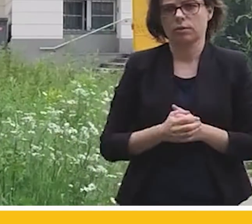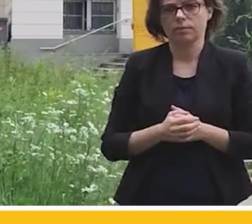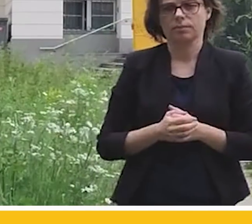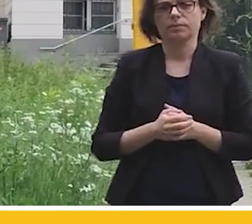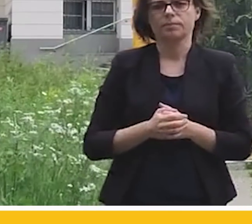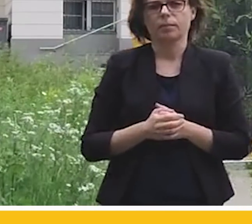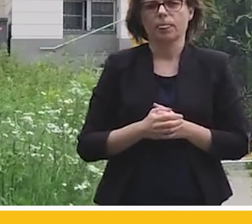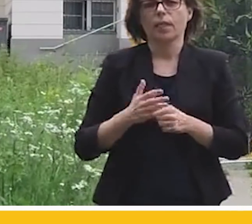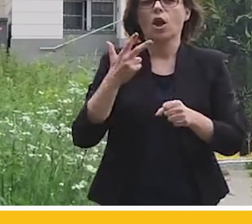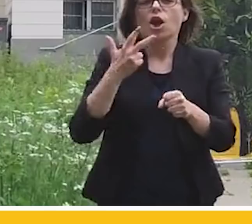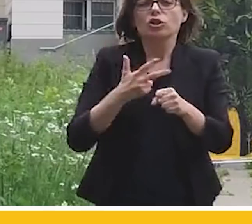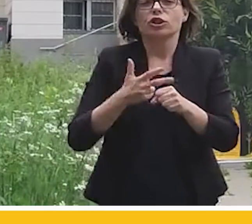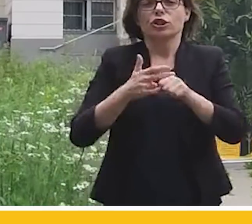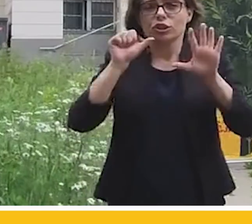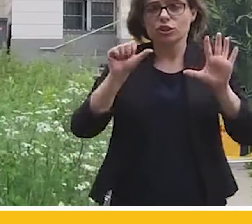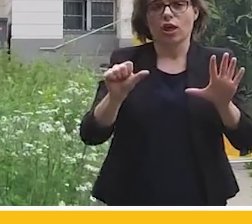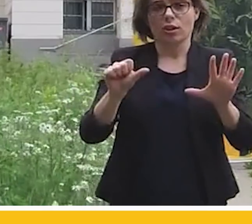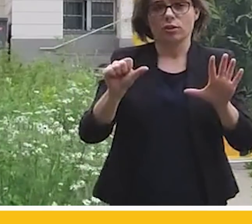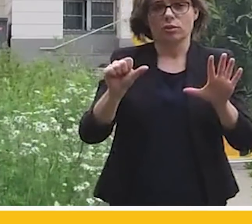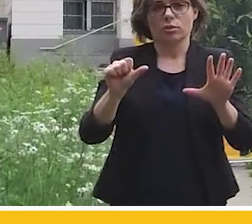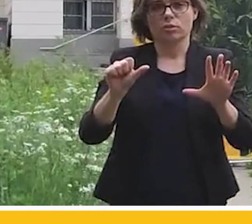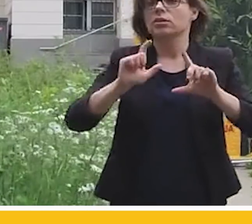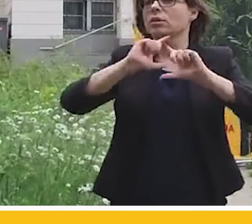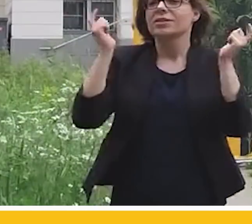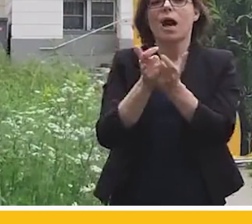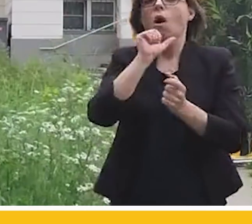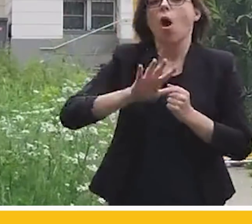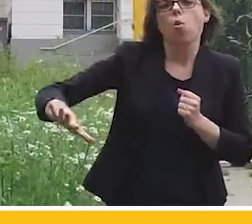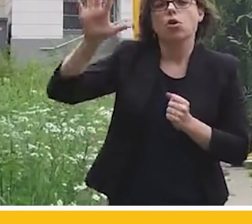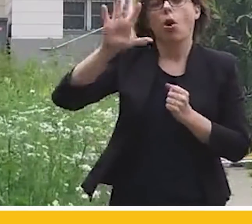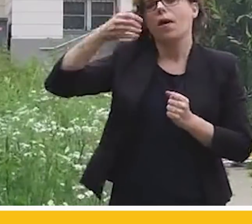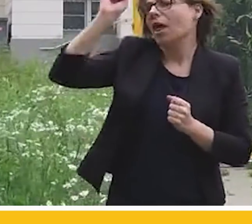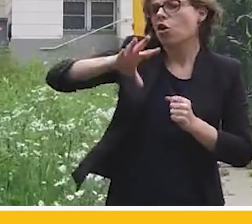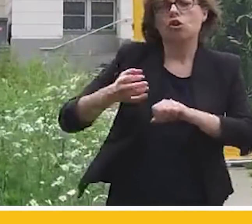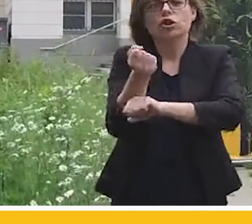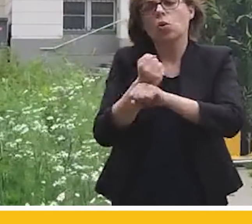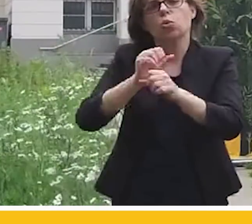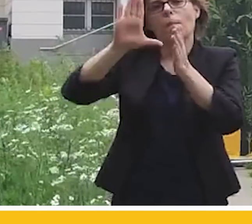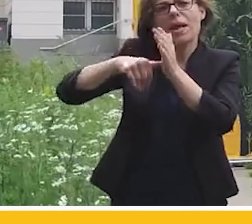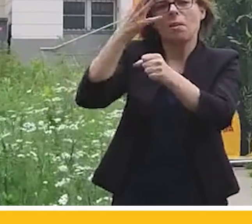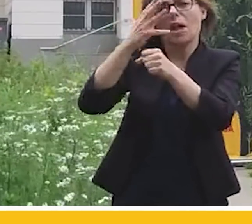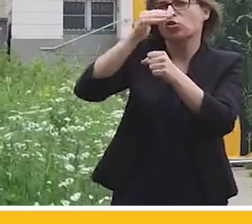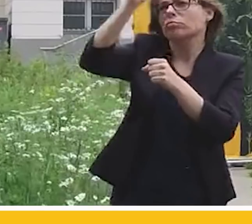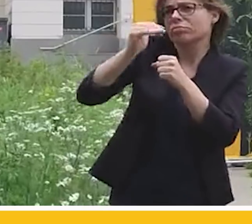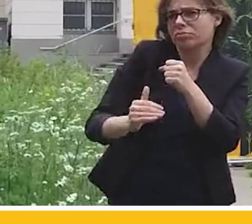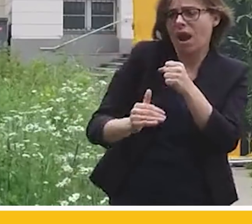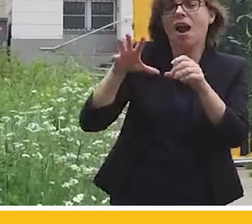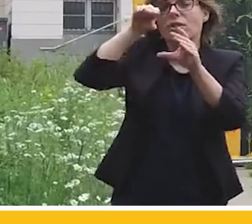z 50 najbardziej zatrutych miast w Europie to są miasta, które leżą w Polsce.